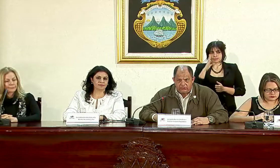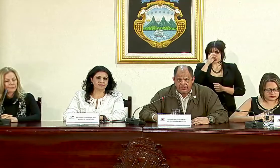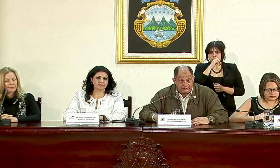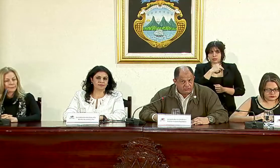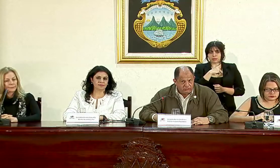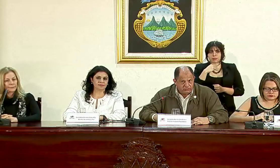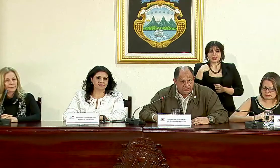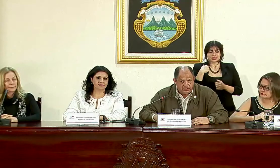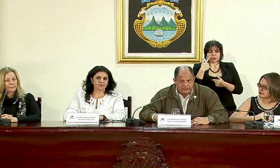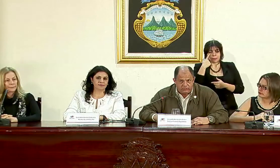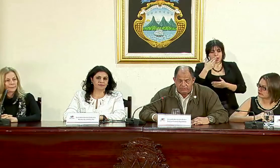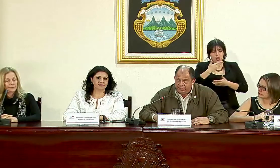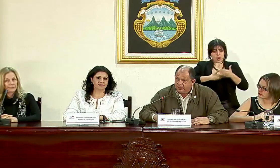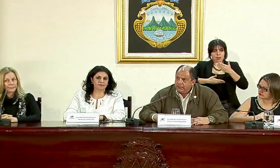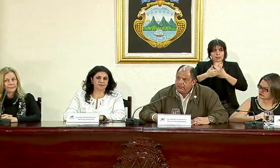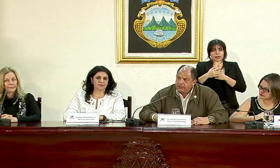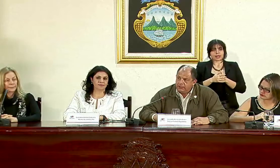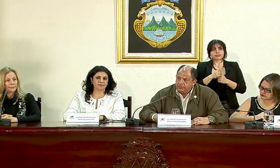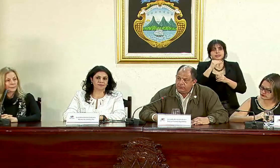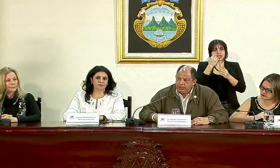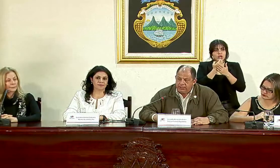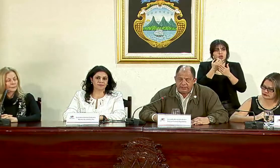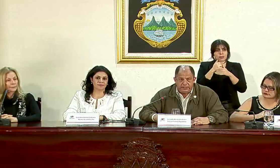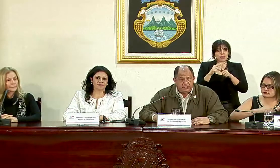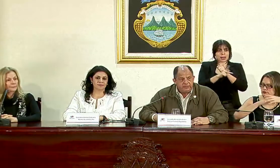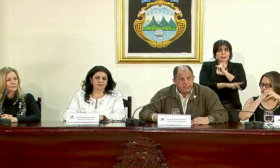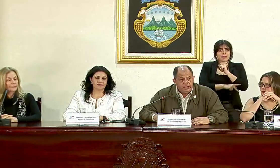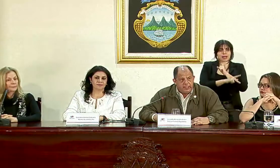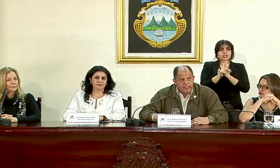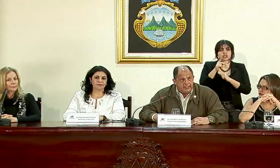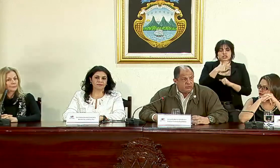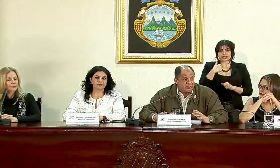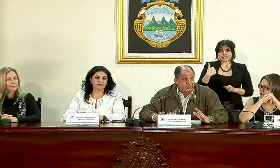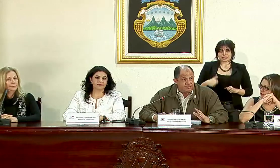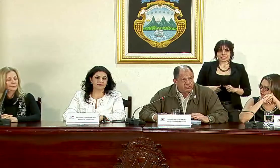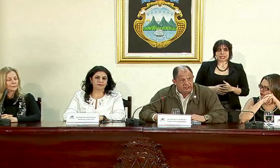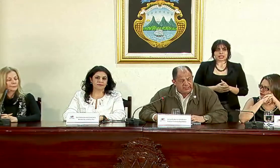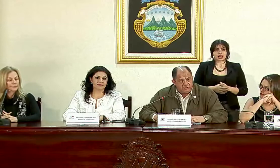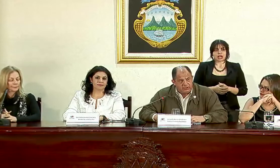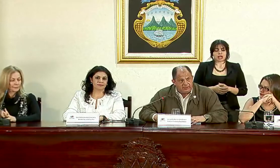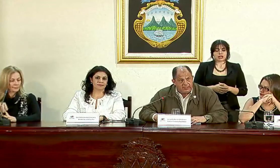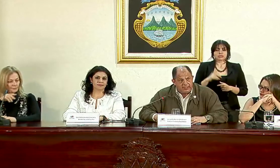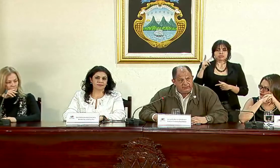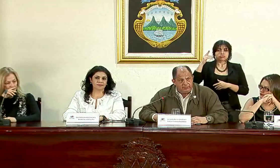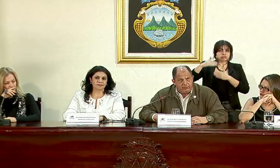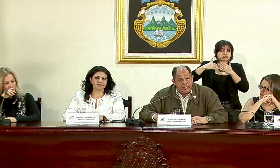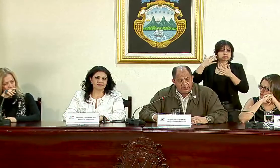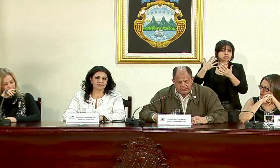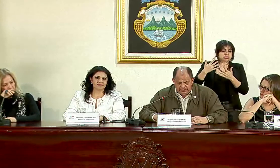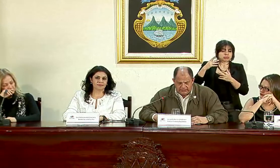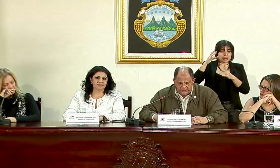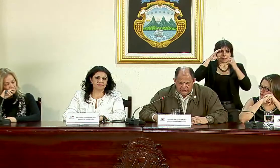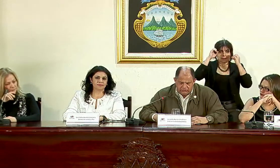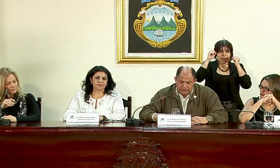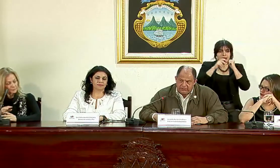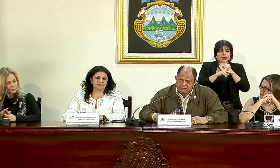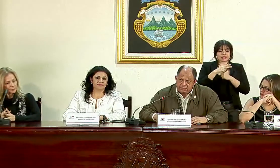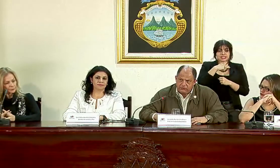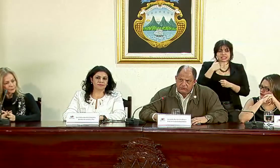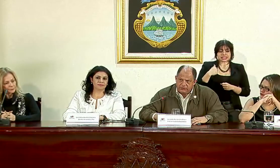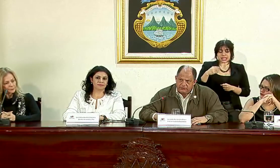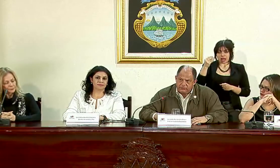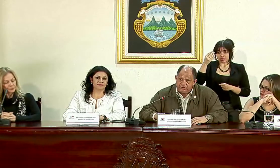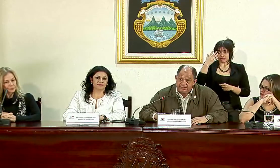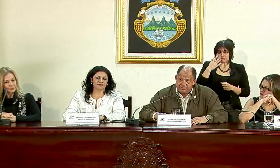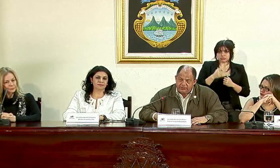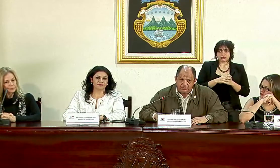Ministerio de Cooperación y de Economía de la República de China los están procesando la Embajada de la República de China nos ha dicho